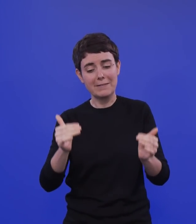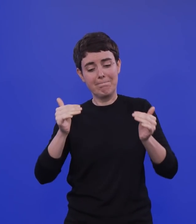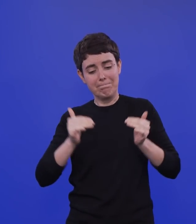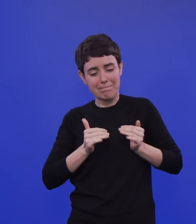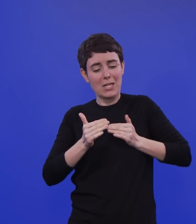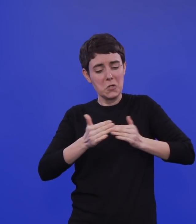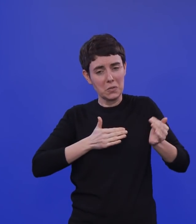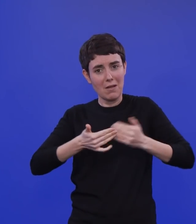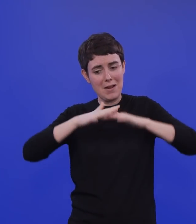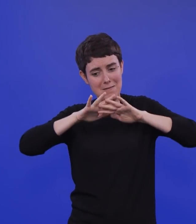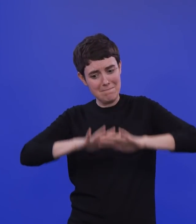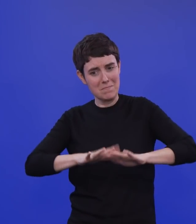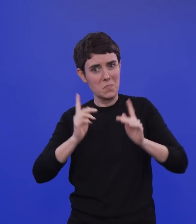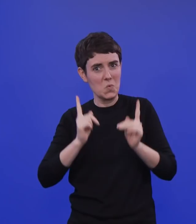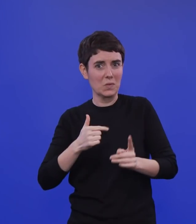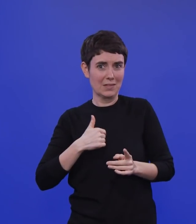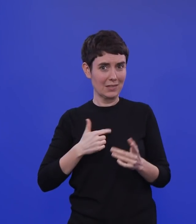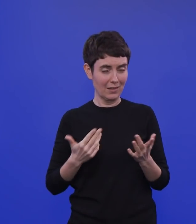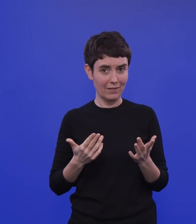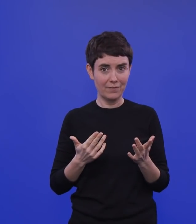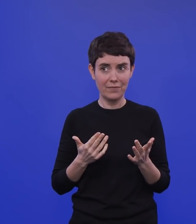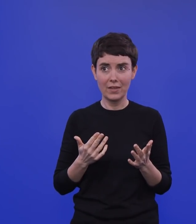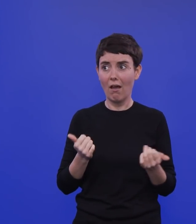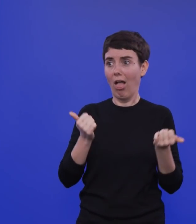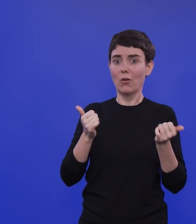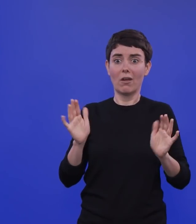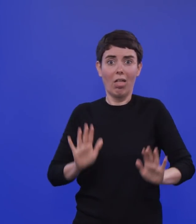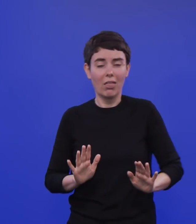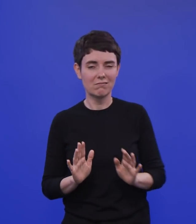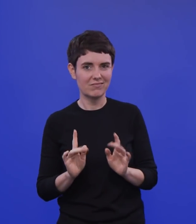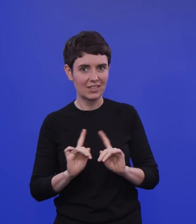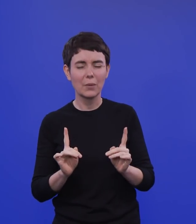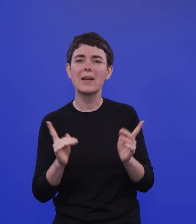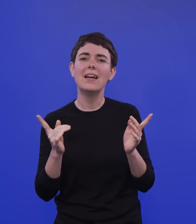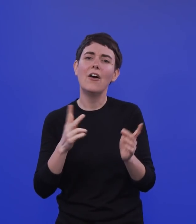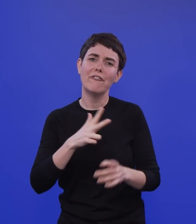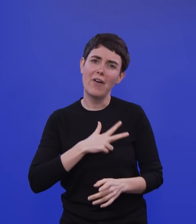ehrlich gesagt, ich würde gar nicht so gerne noch so viel weiter über dieses Schulthema sprechen,